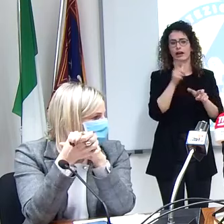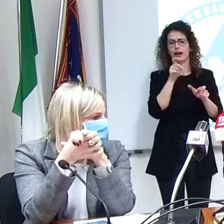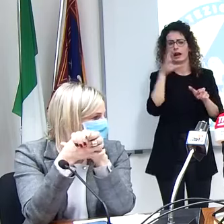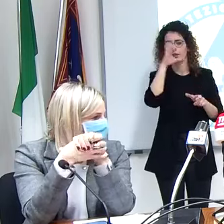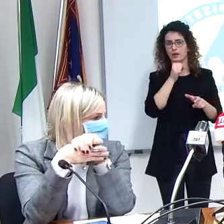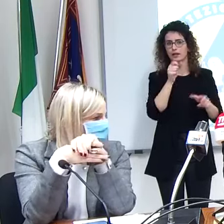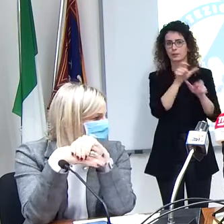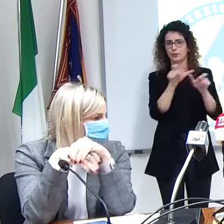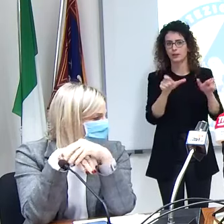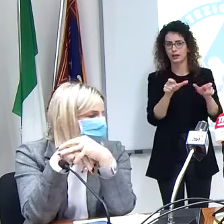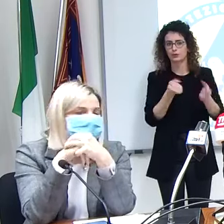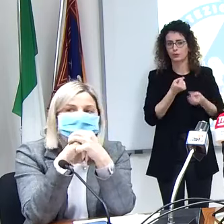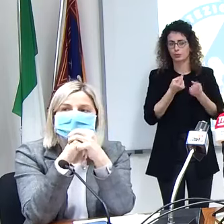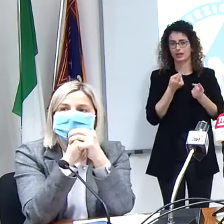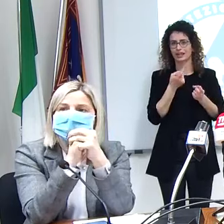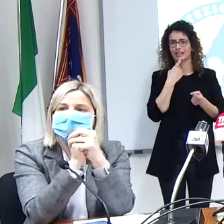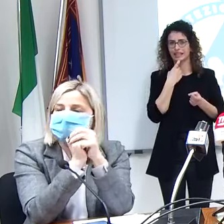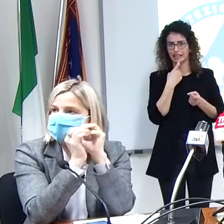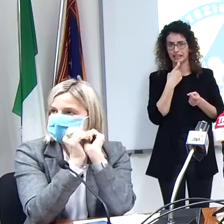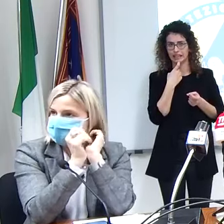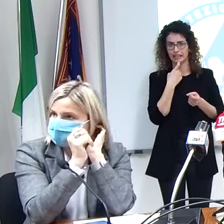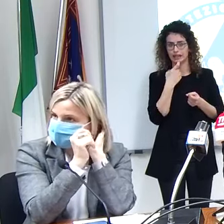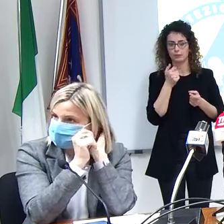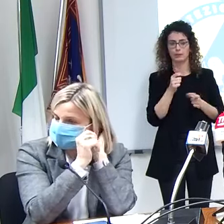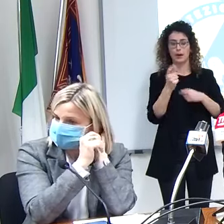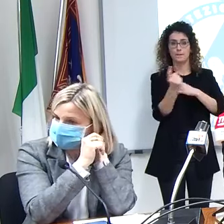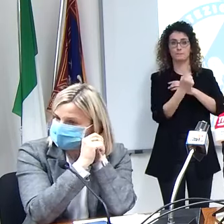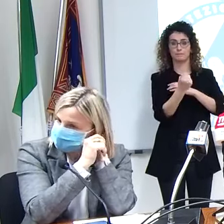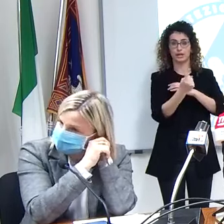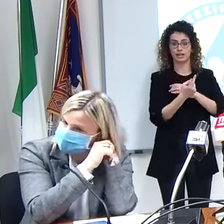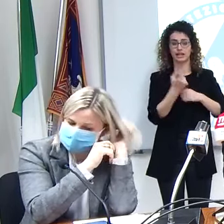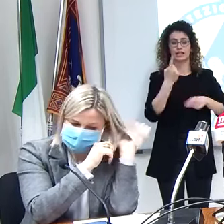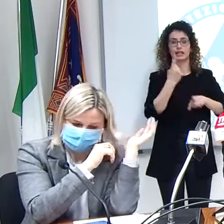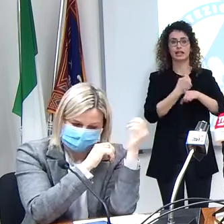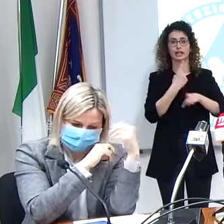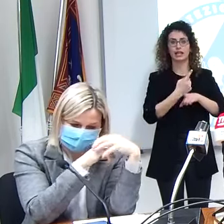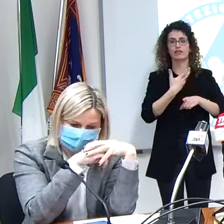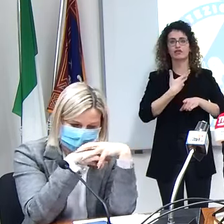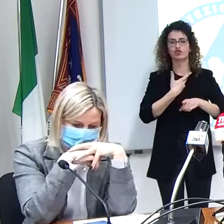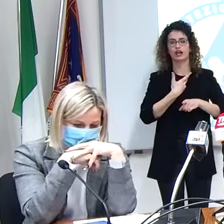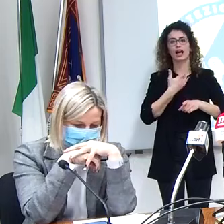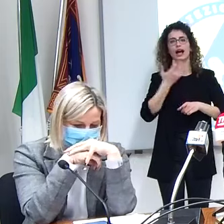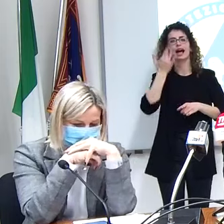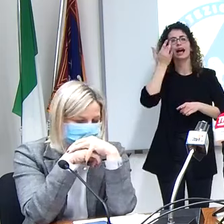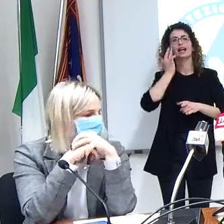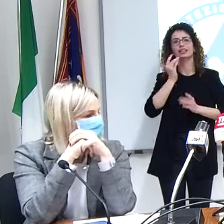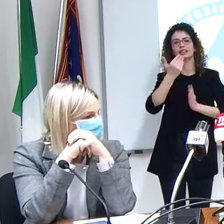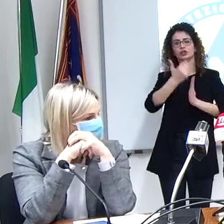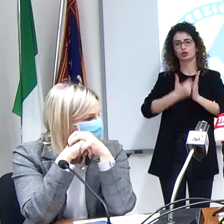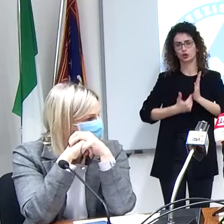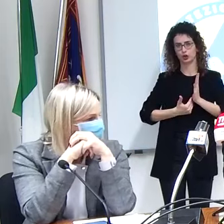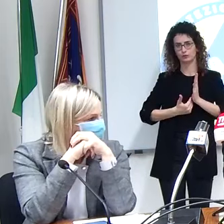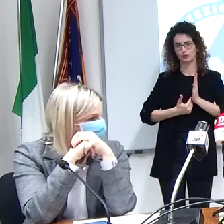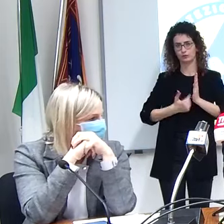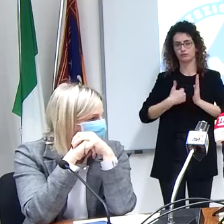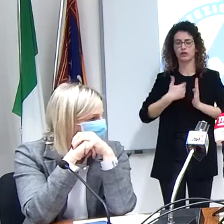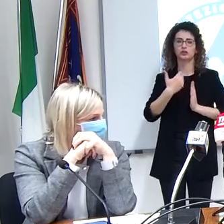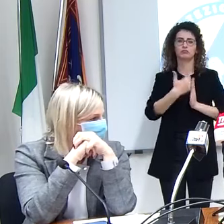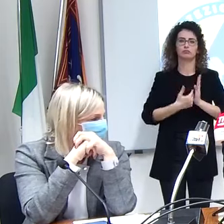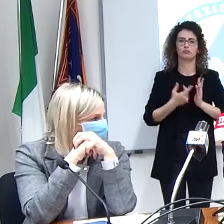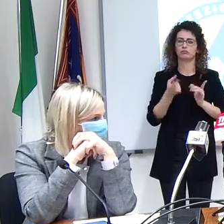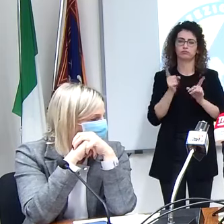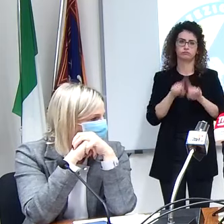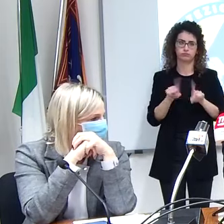sono pazienti che devono avere una serie di fattori di rischio ve ne elenco alcuni che sono poi sempre gli